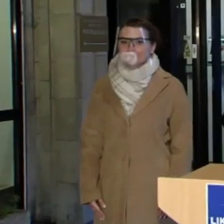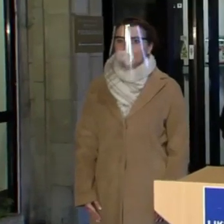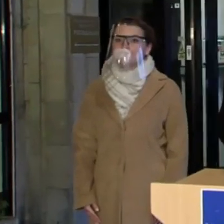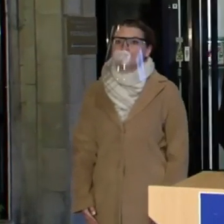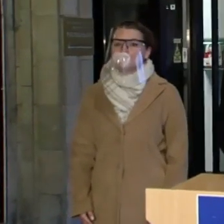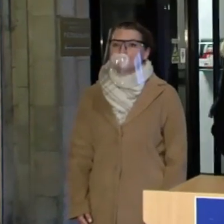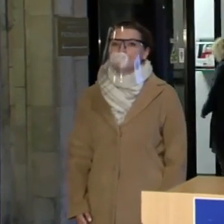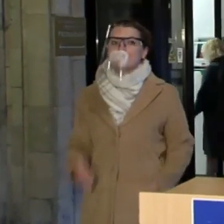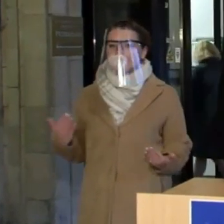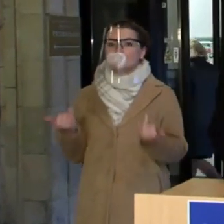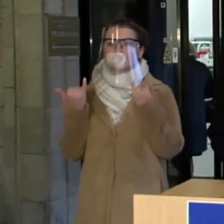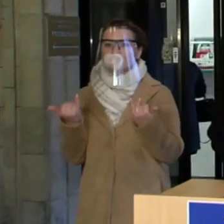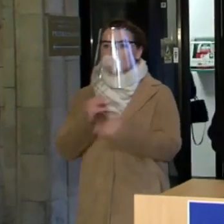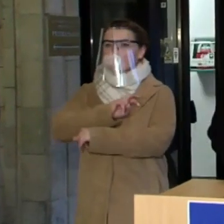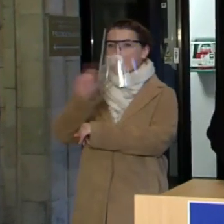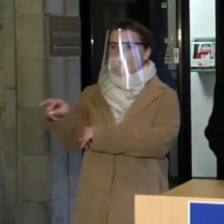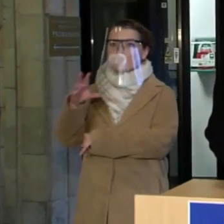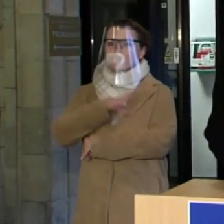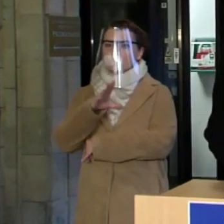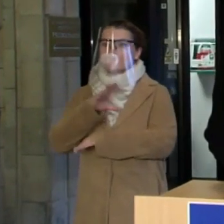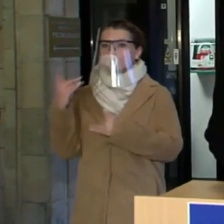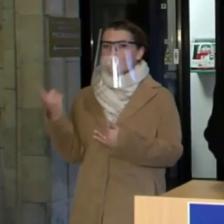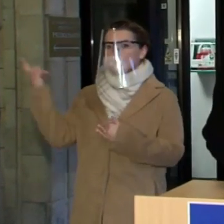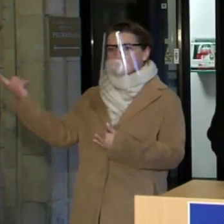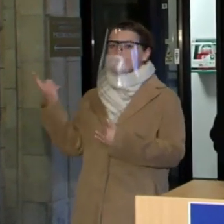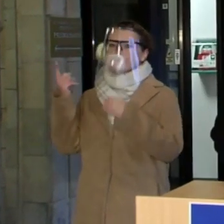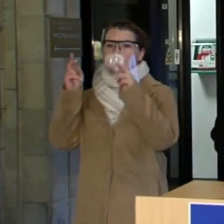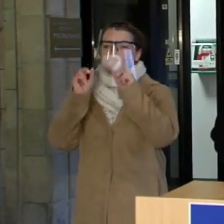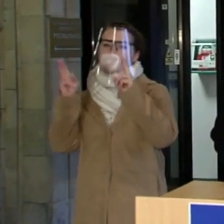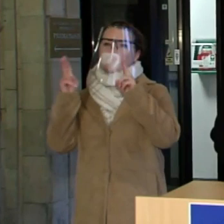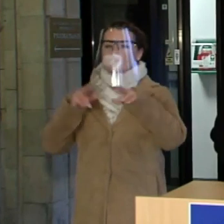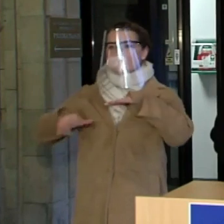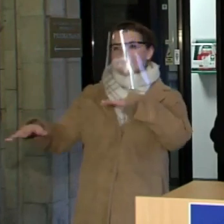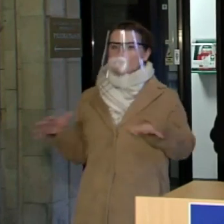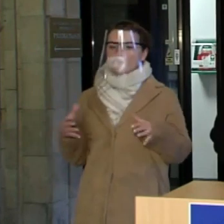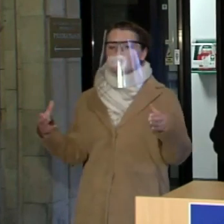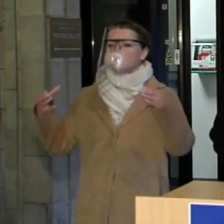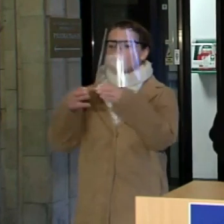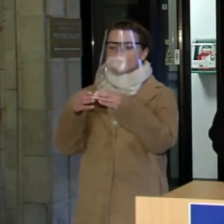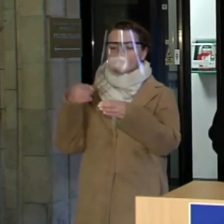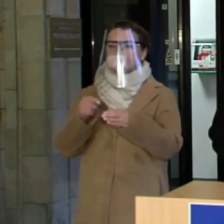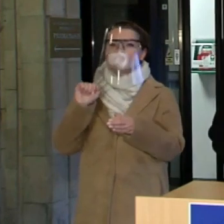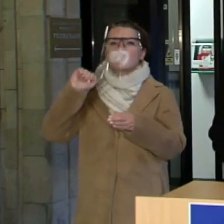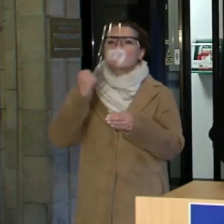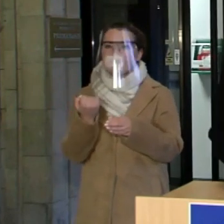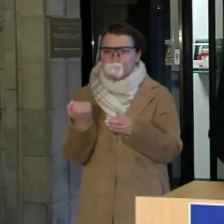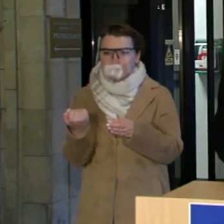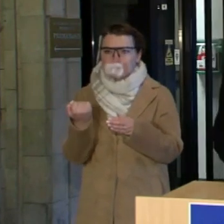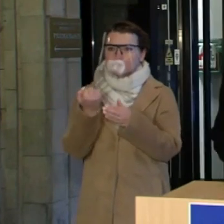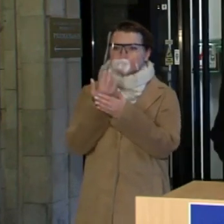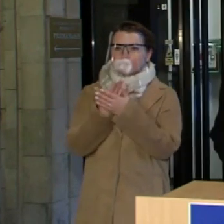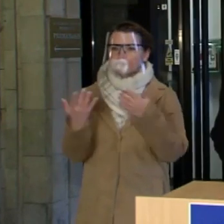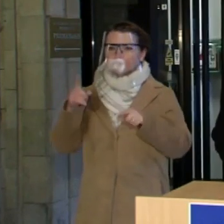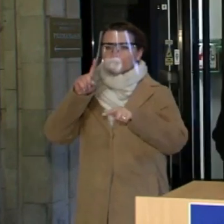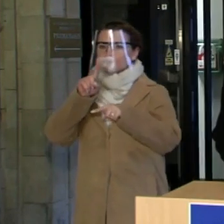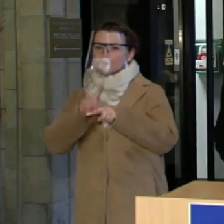Taip, tai apsilankėme tame operacijos štabe, kuris užsijama operatyvių